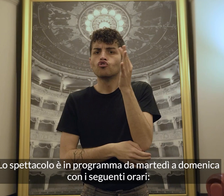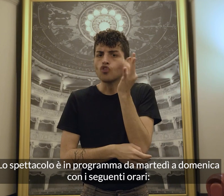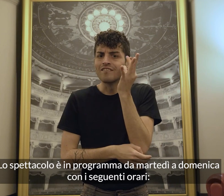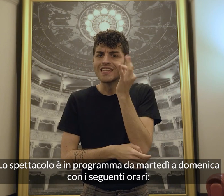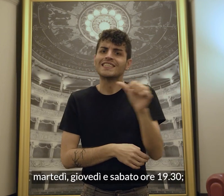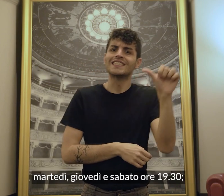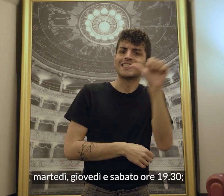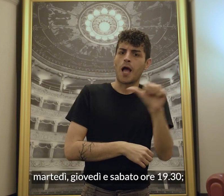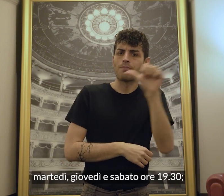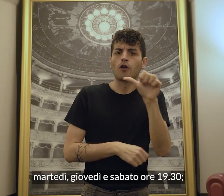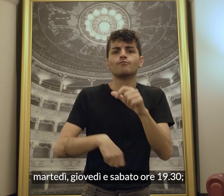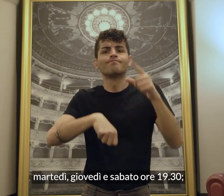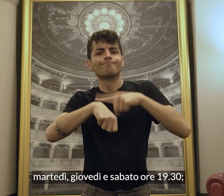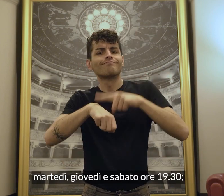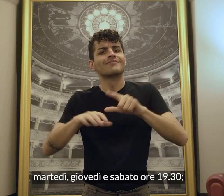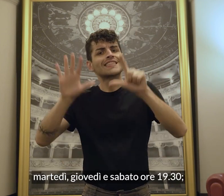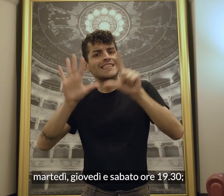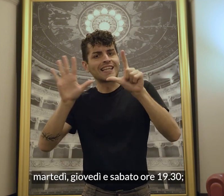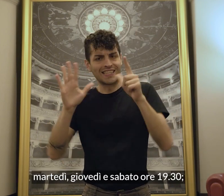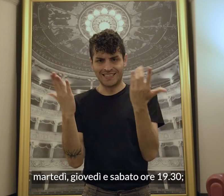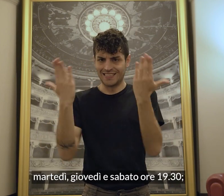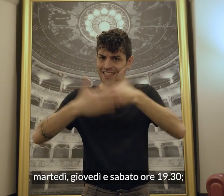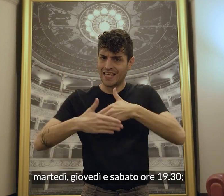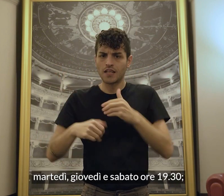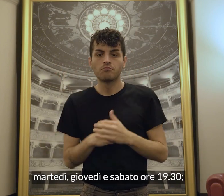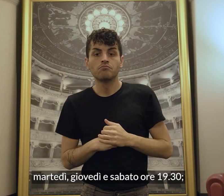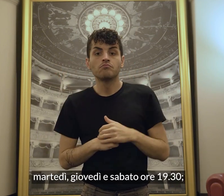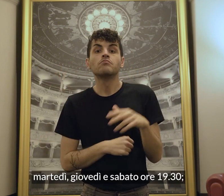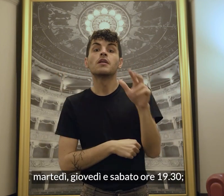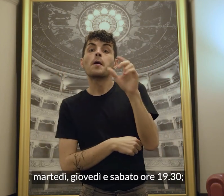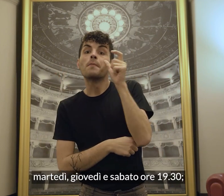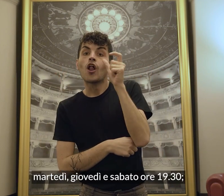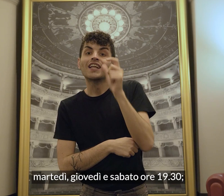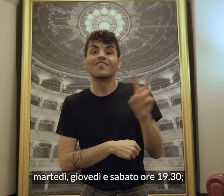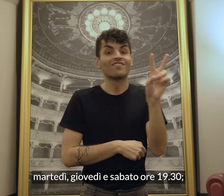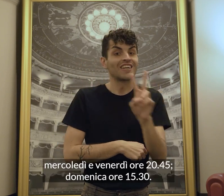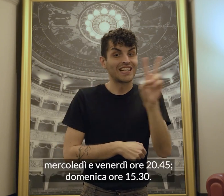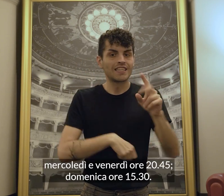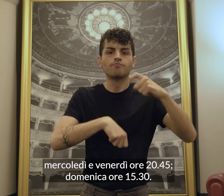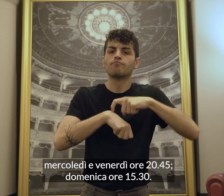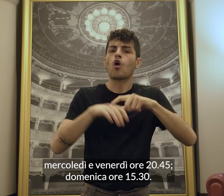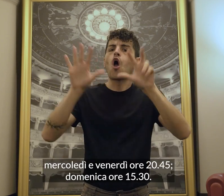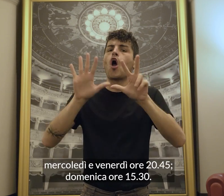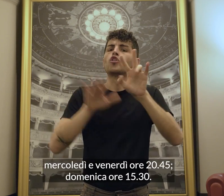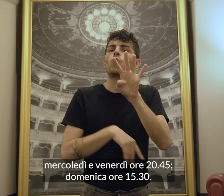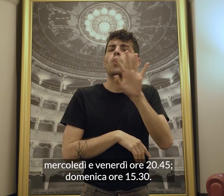Martedì, giovedì e sabato ore 19.30. Mercoledì e venerdì